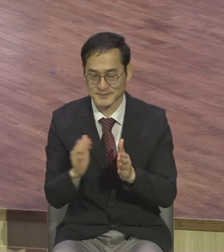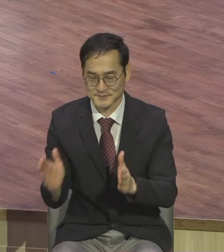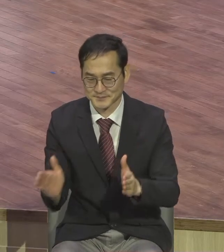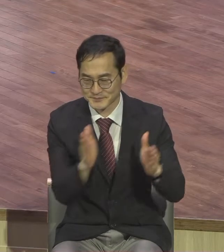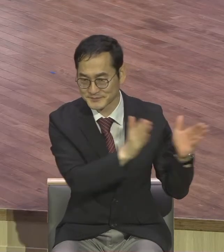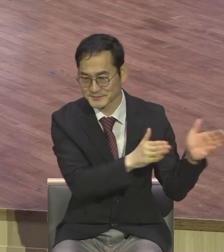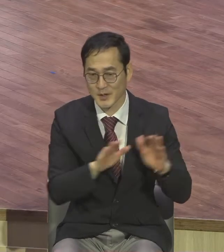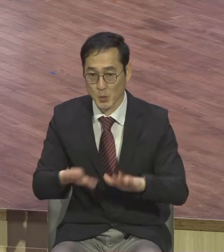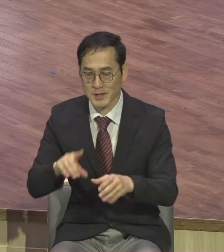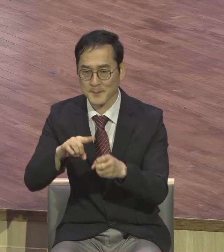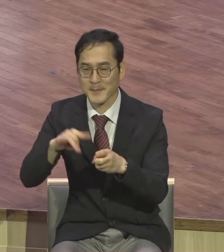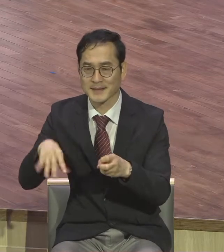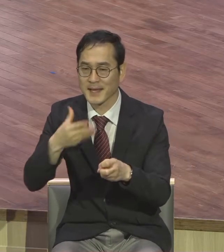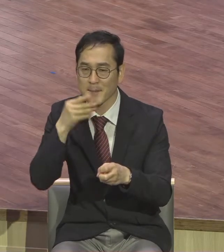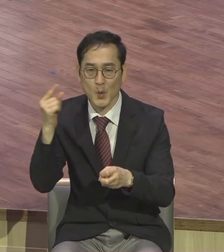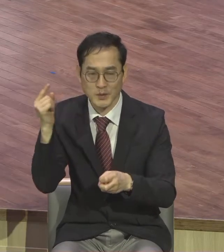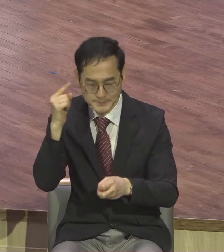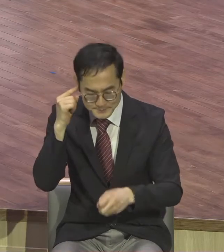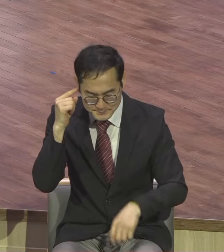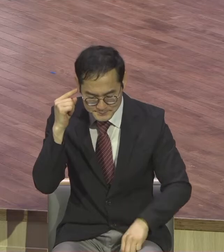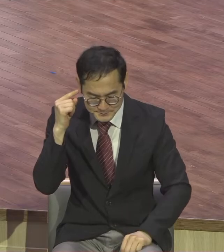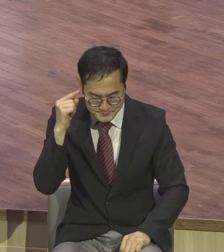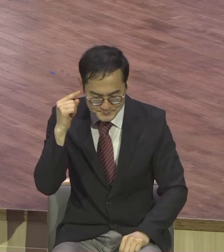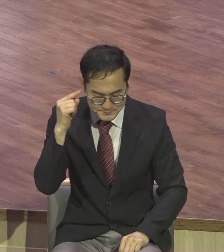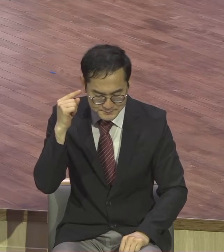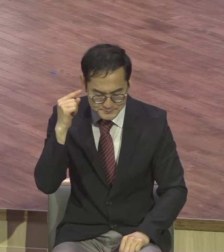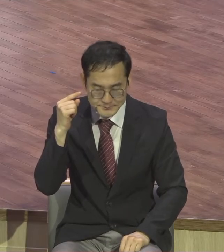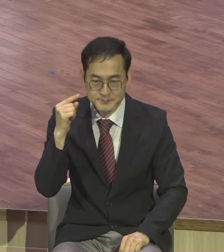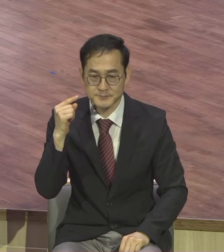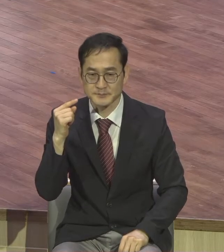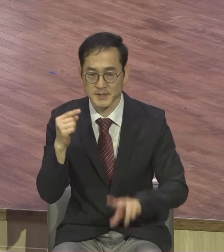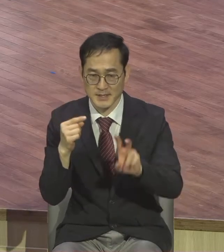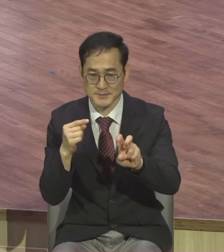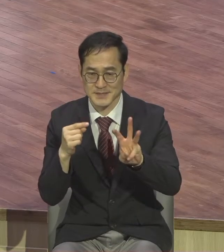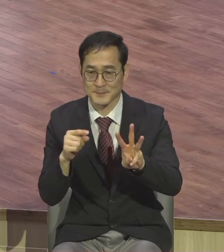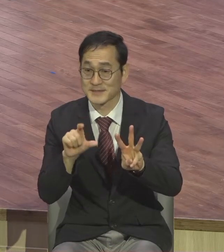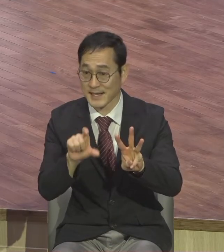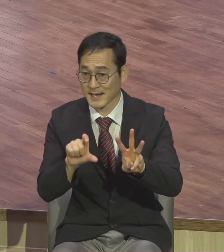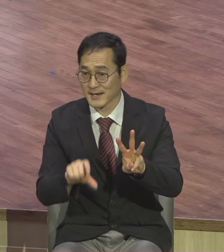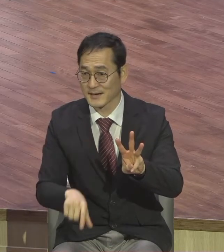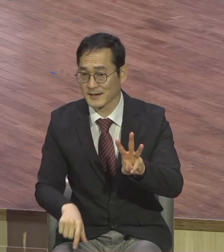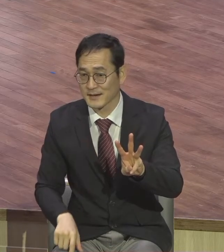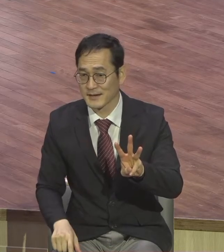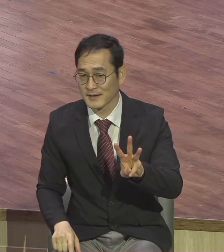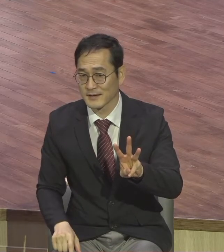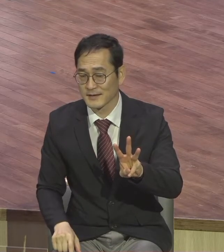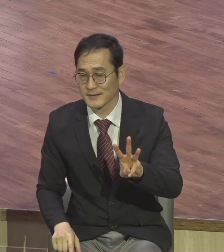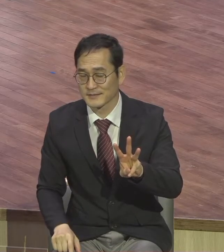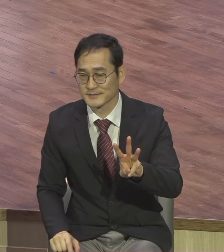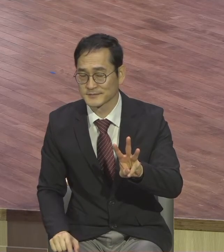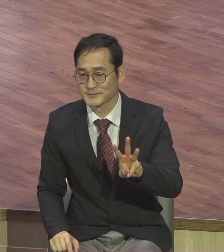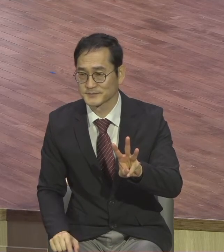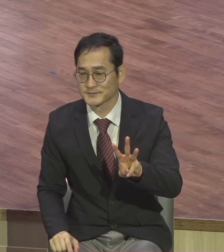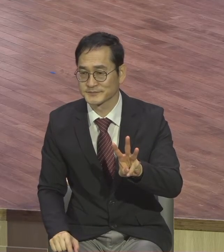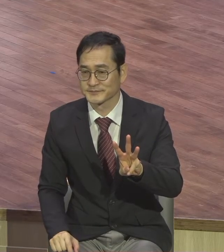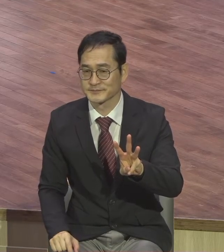마태복음으로 돌아와서 오늘 23장 이 말씀을 살펴보는데 마태복음